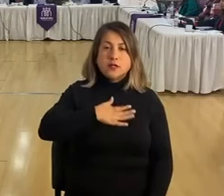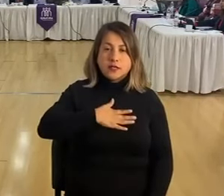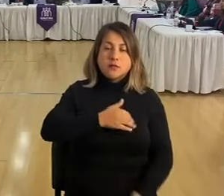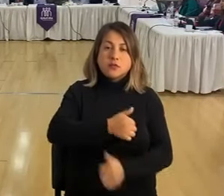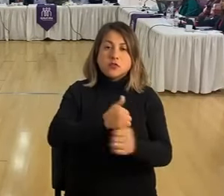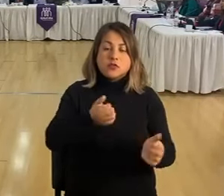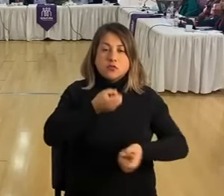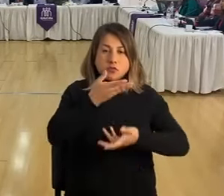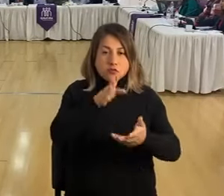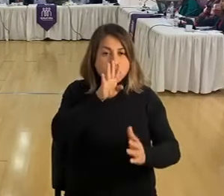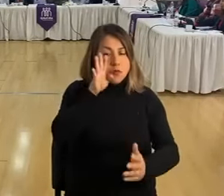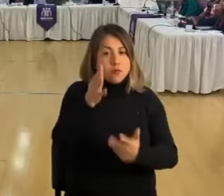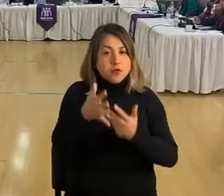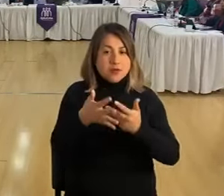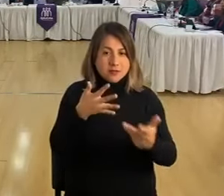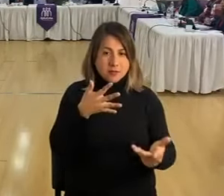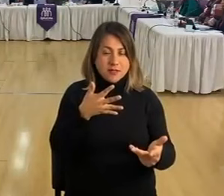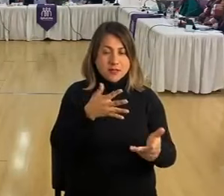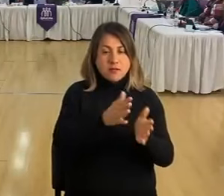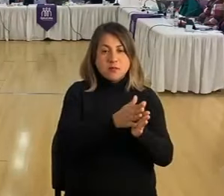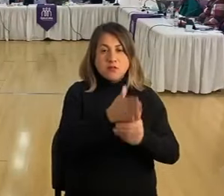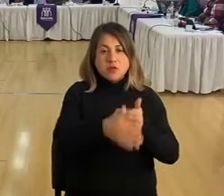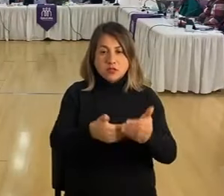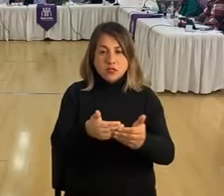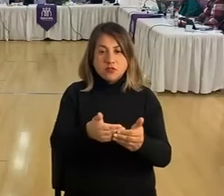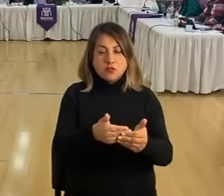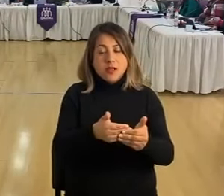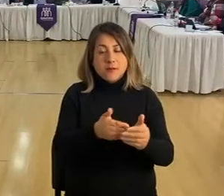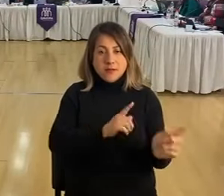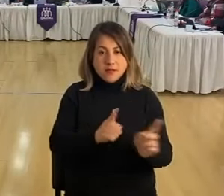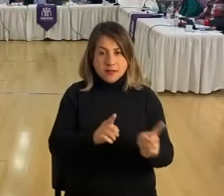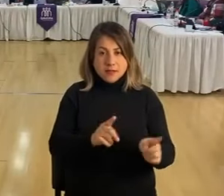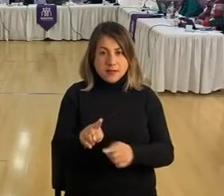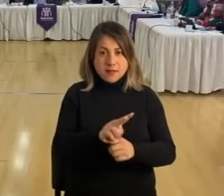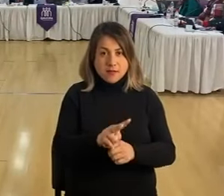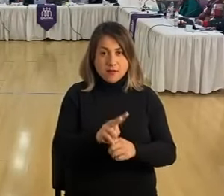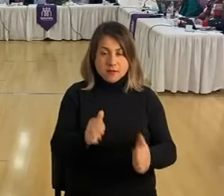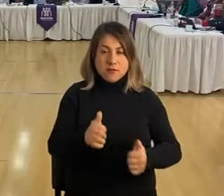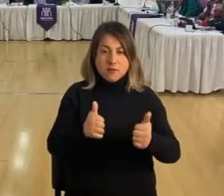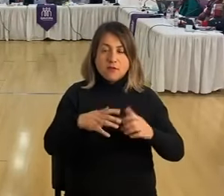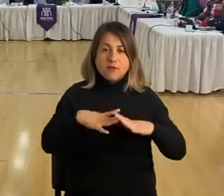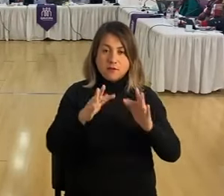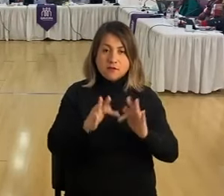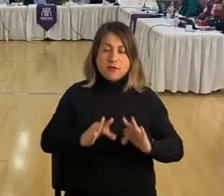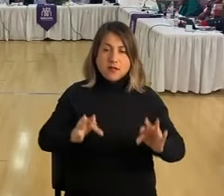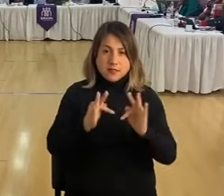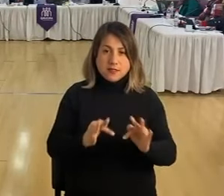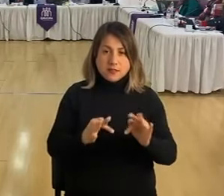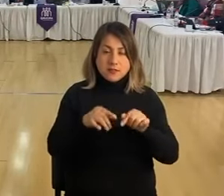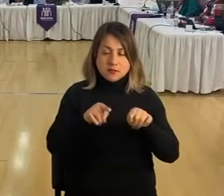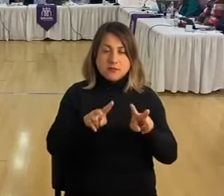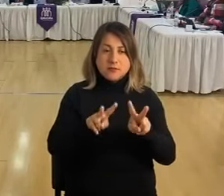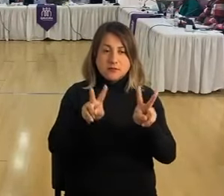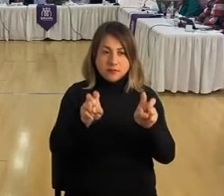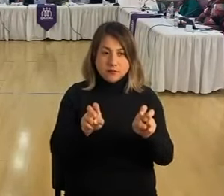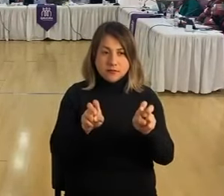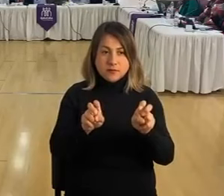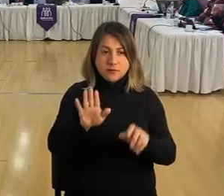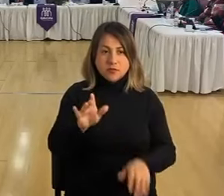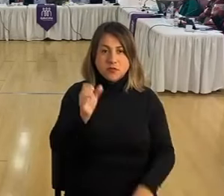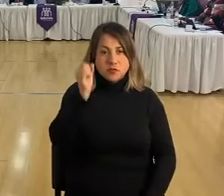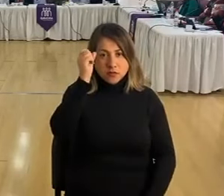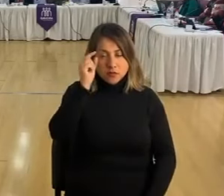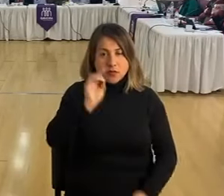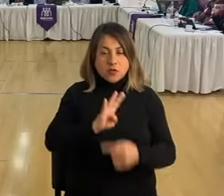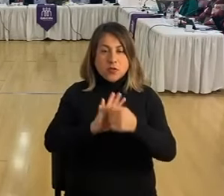es transparentar los procesos administrativos y que bueno que se hagan esta gestión de una alcaldesa. Felicito ese tema entiendo que